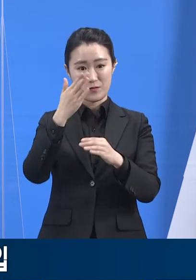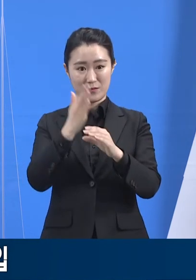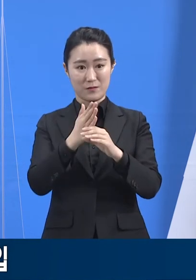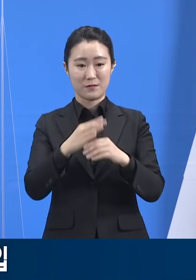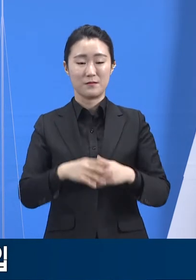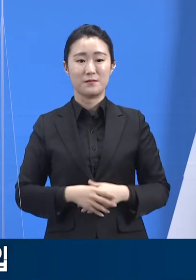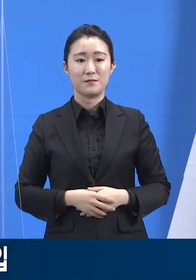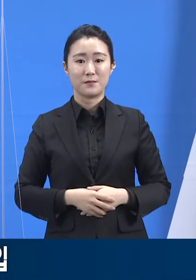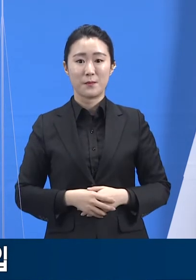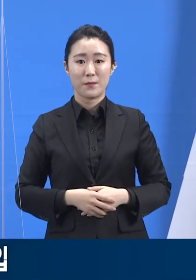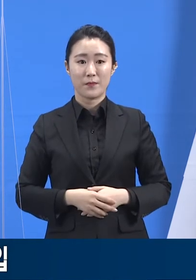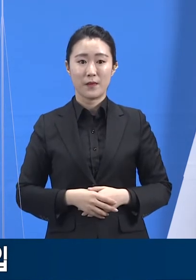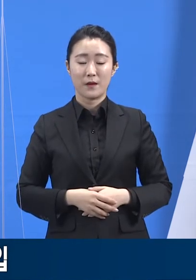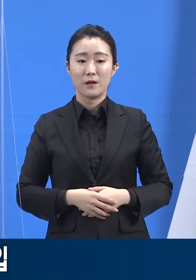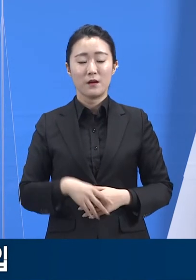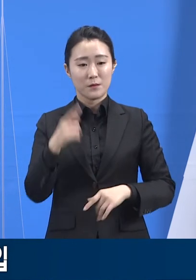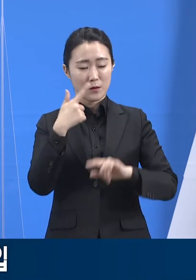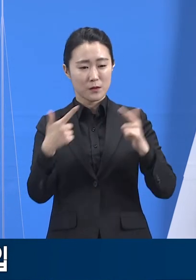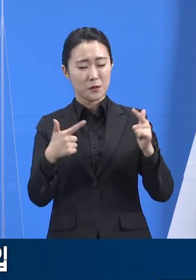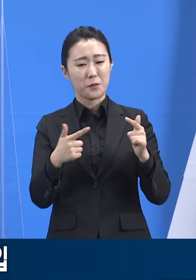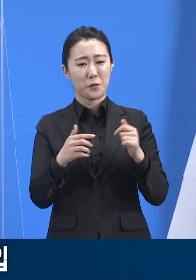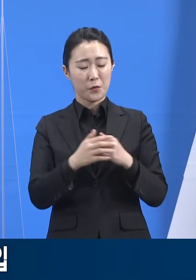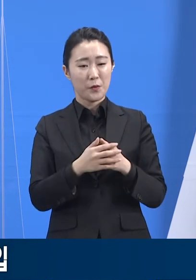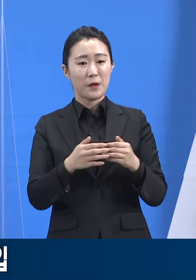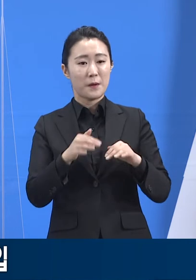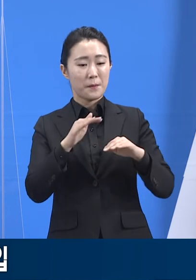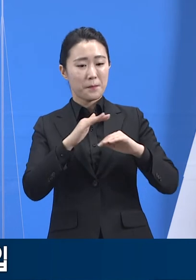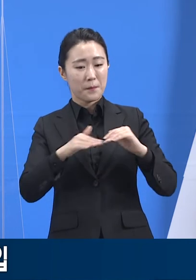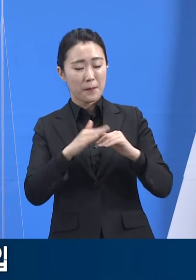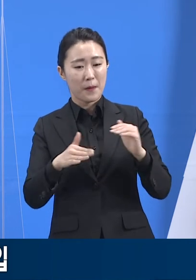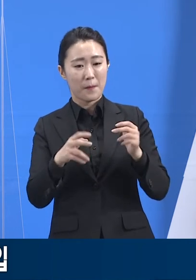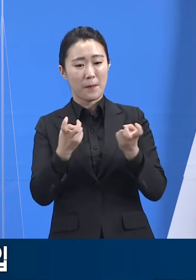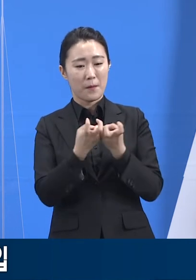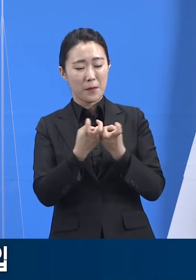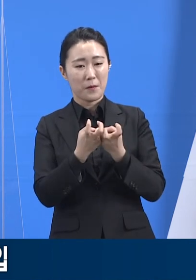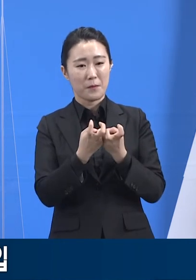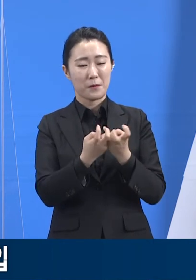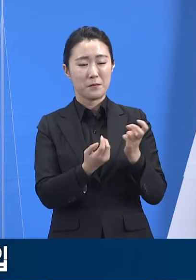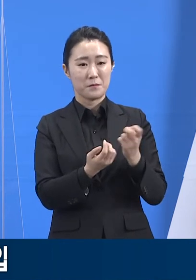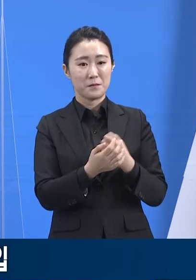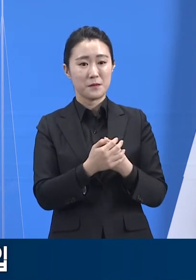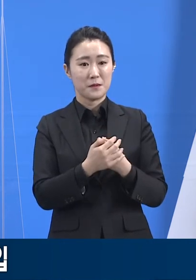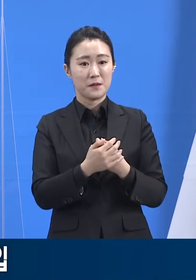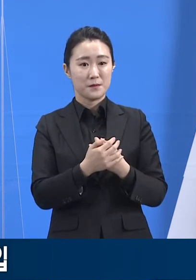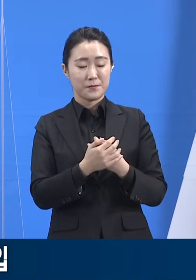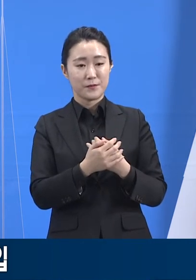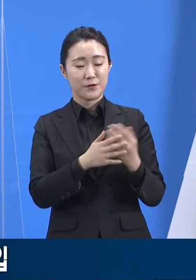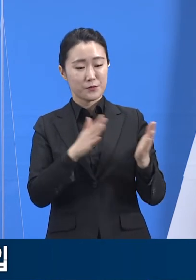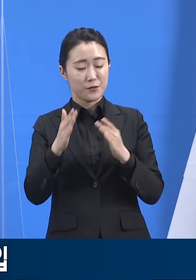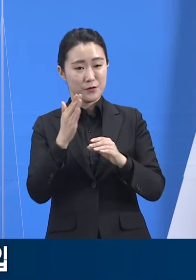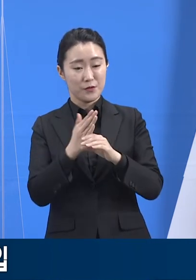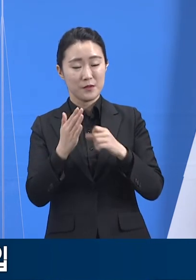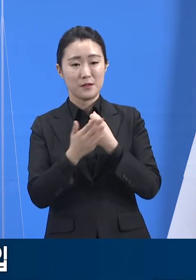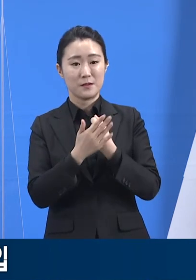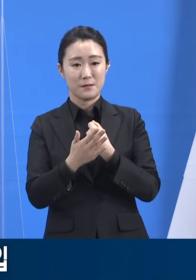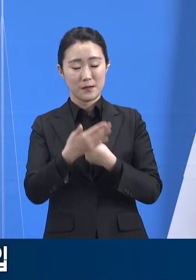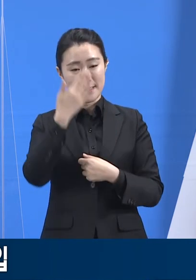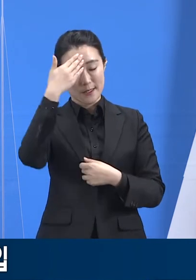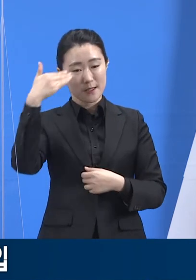전략이 생겨 다행이지만, 백신 접종이 시작된 이후로 할지라도 감염 취약시설 유행은 발생할 수 있습니다.